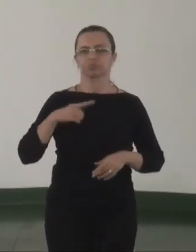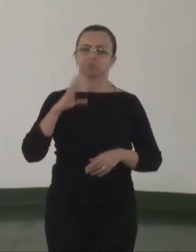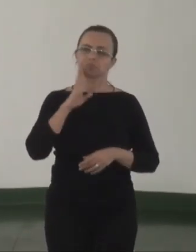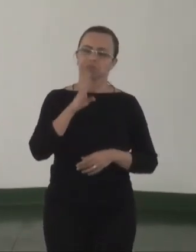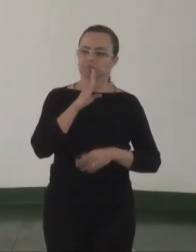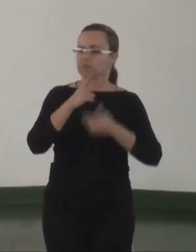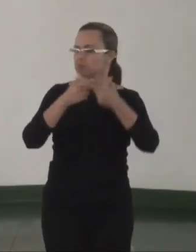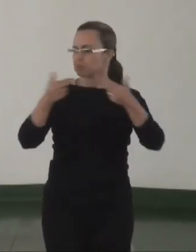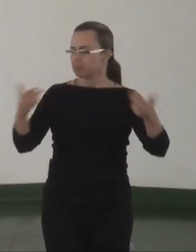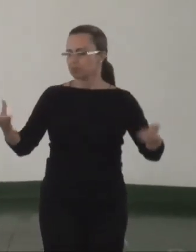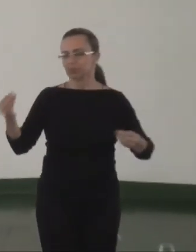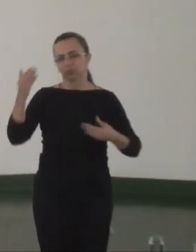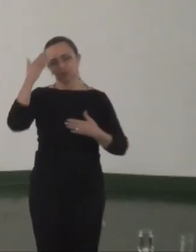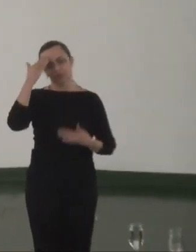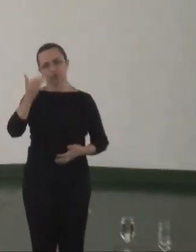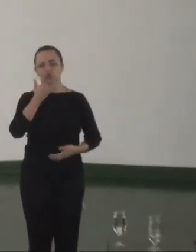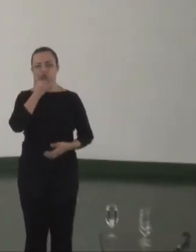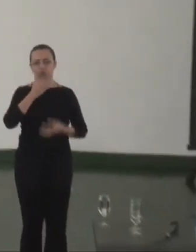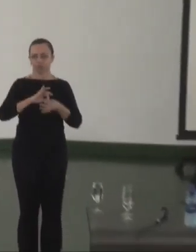Muito obrigada e desculpe se eu me alonguei.